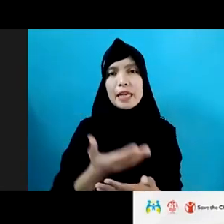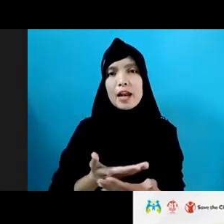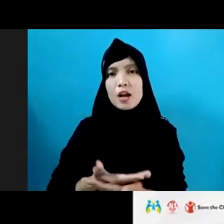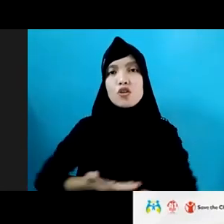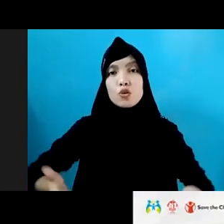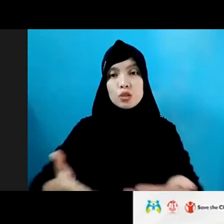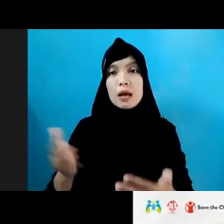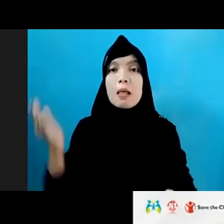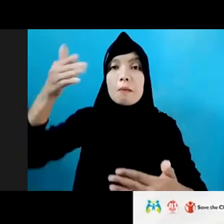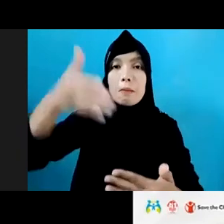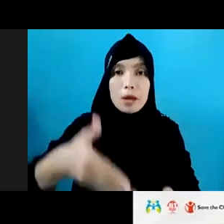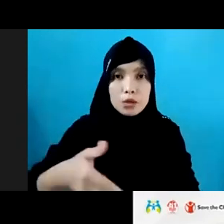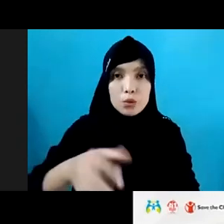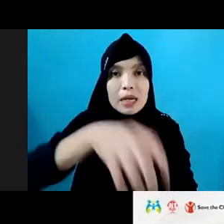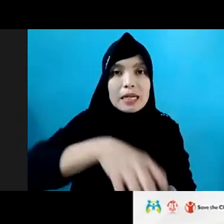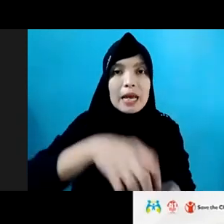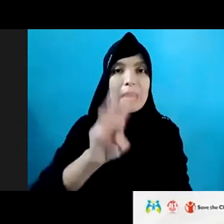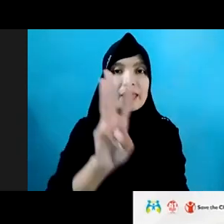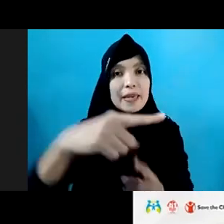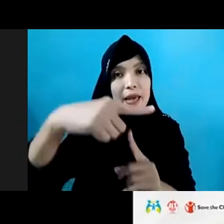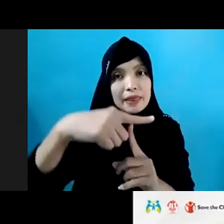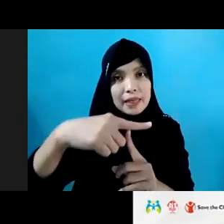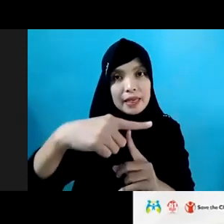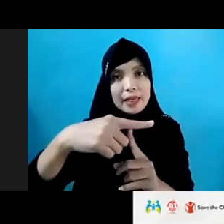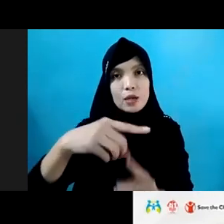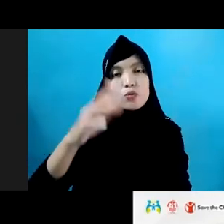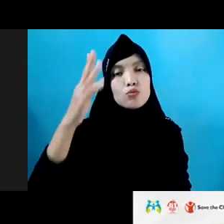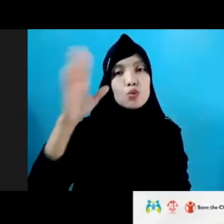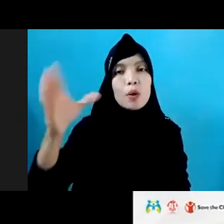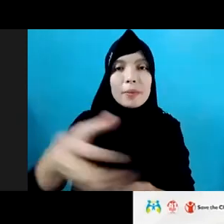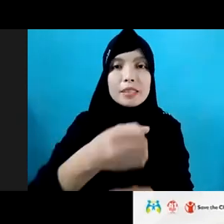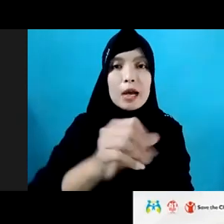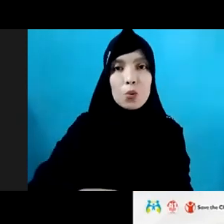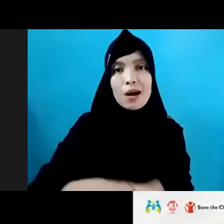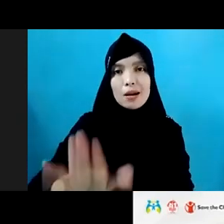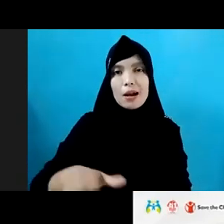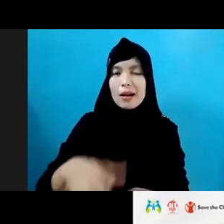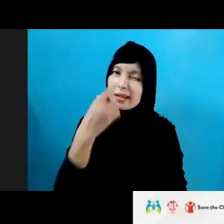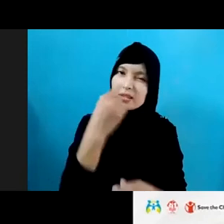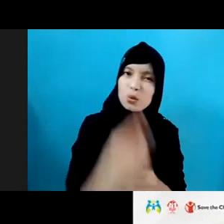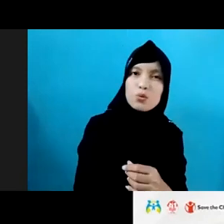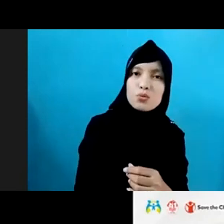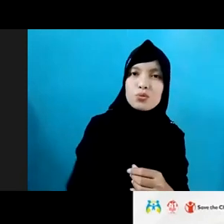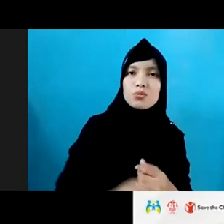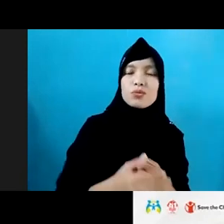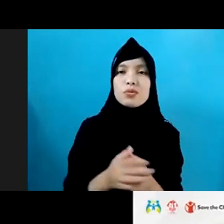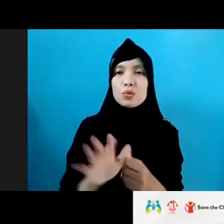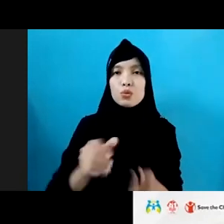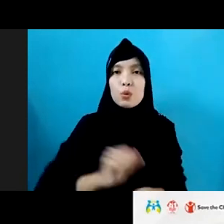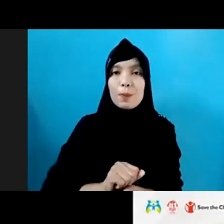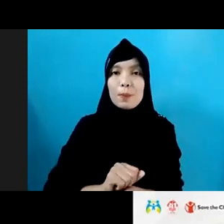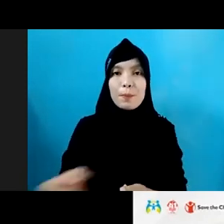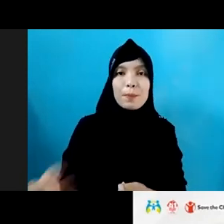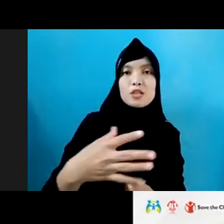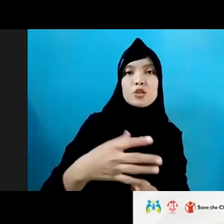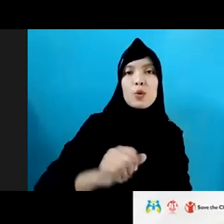-anak yang ada di daerah terpencil dan juga mengupayakan mencegah dan merespon kasus-kasus yang terjadi di daerah yang terpencil ini